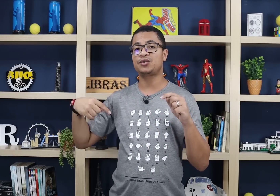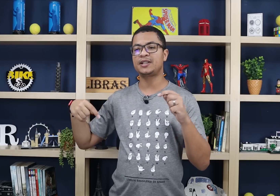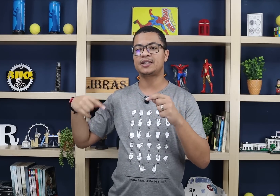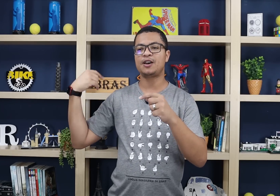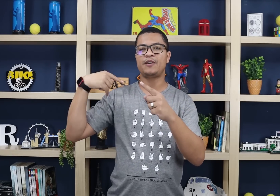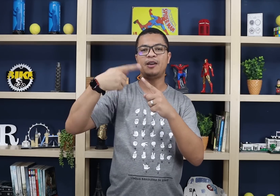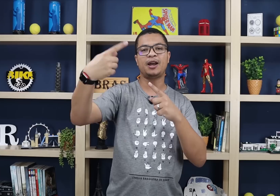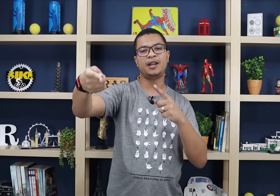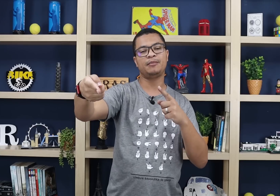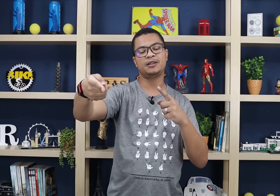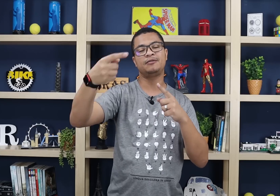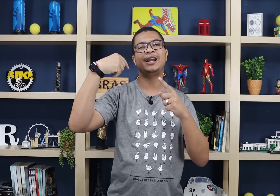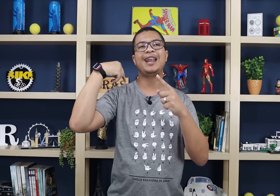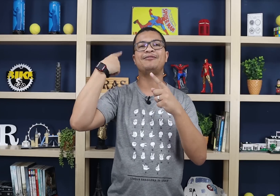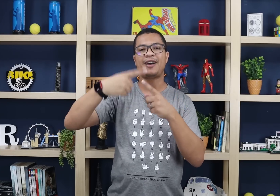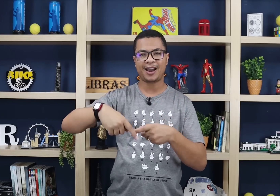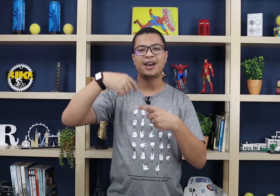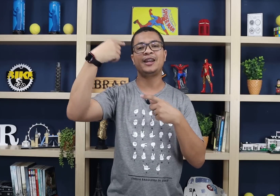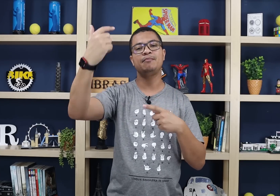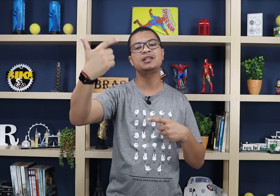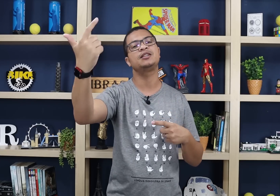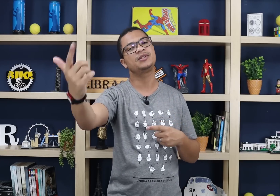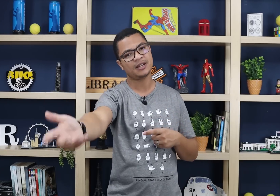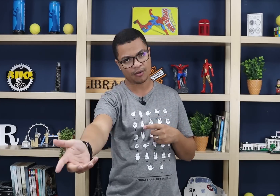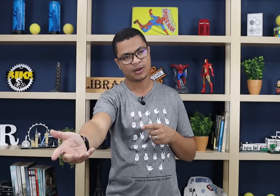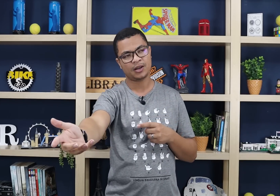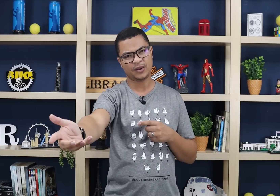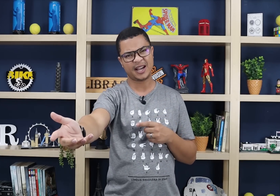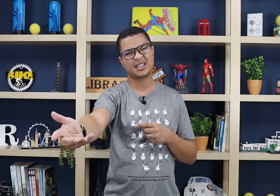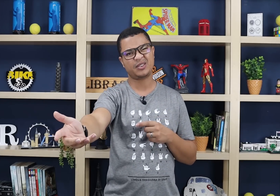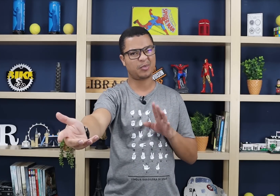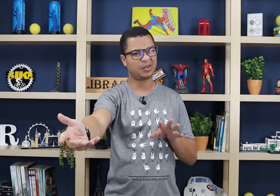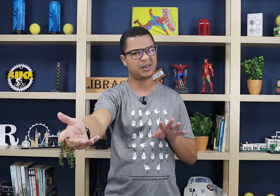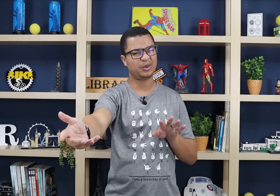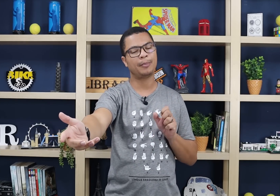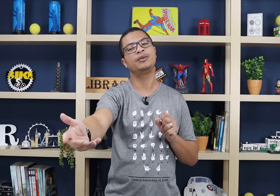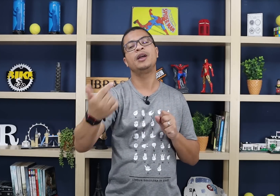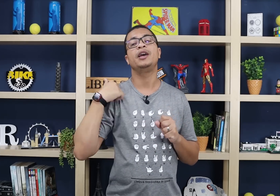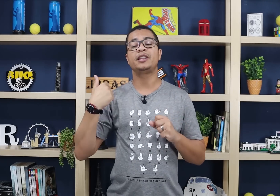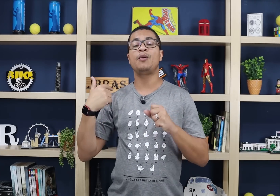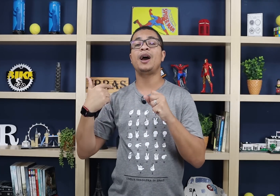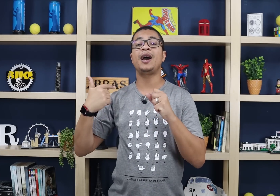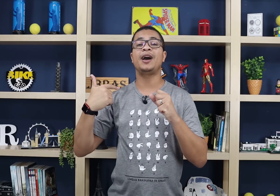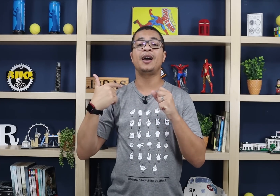associação vai levar a lembrança do sinal. Estou engasgando, né? Porque eu estou falando muito rápido. Então a